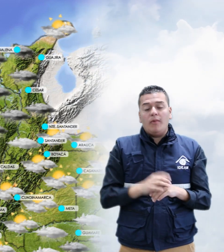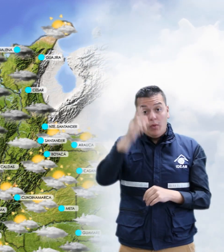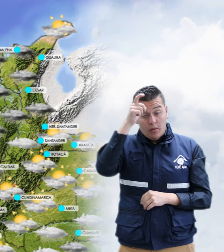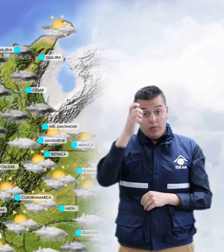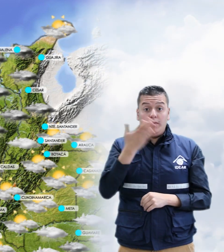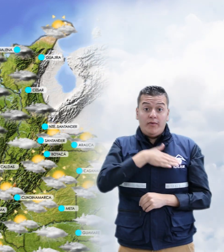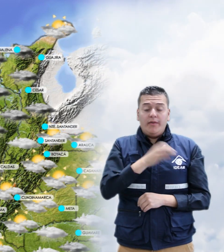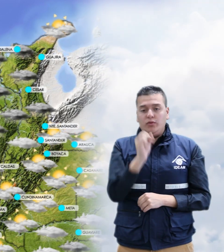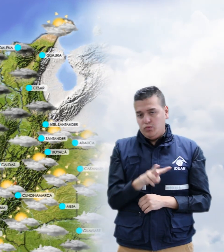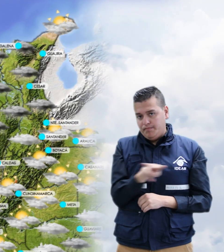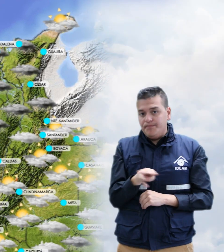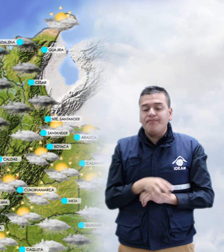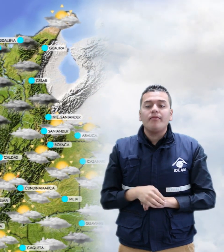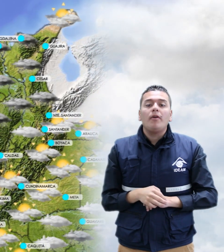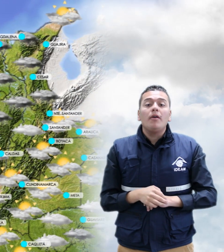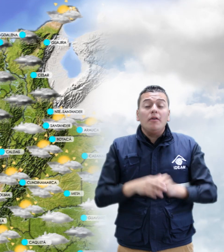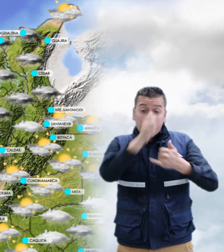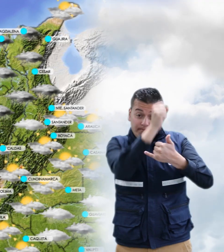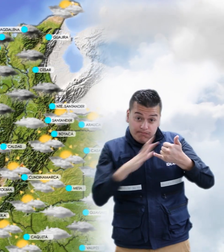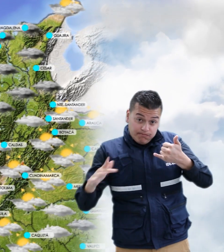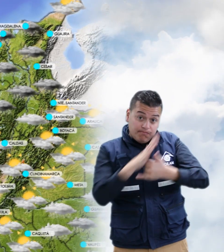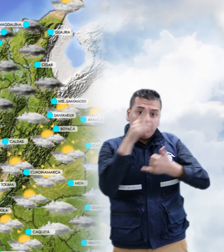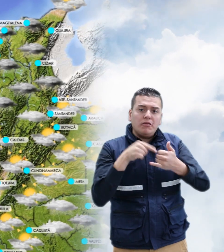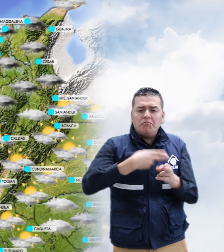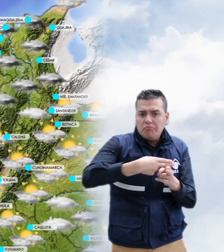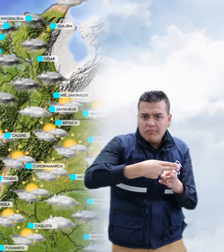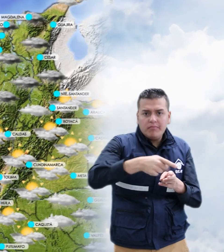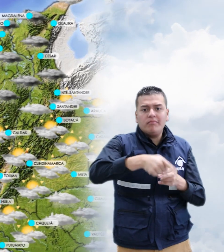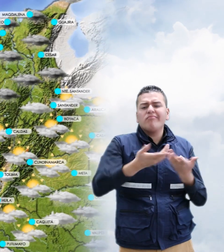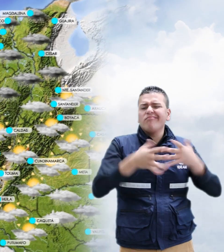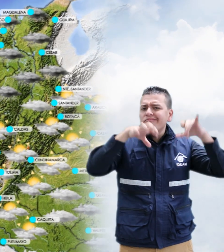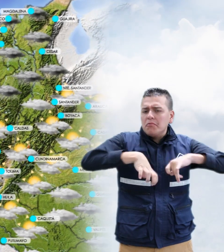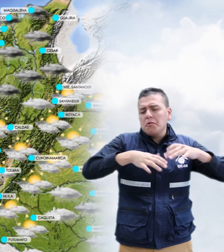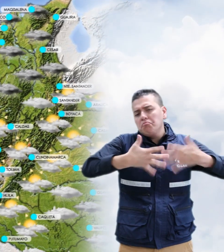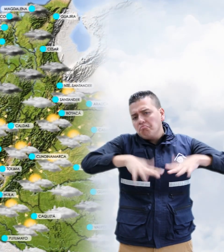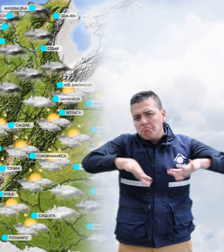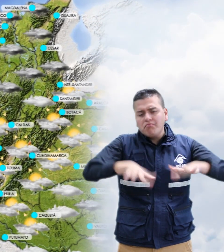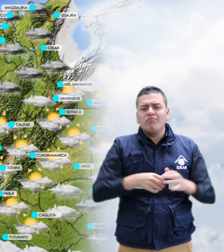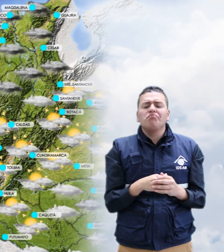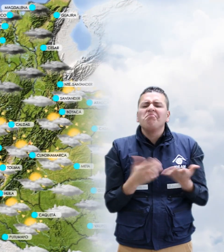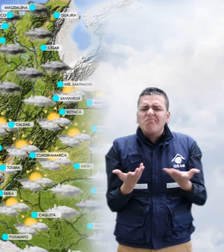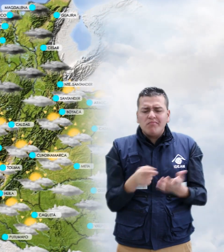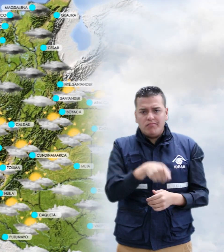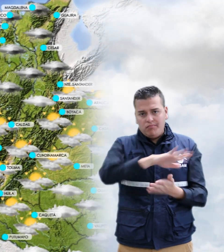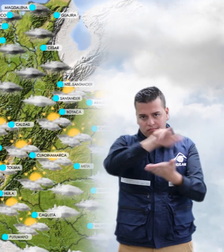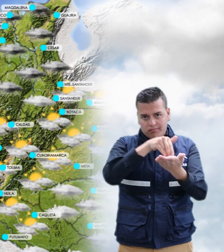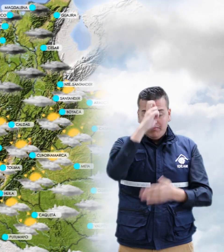Bolívar. Para la región Pacífica, se prevén algunas condiciones de lluvia ligeras hacia sectores del centro y norte del departamento de